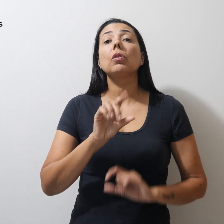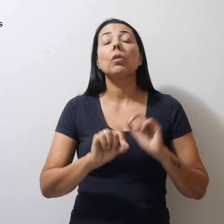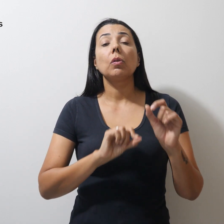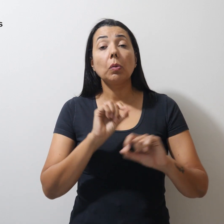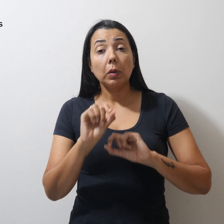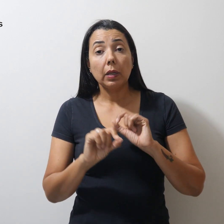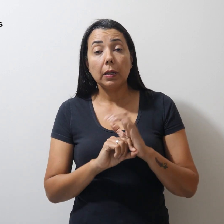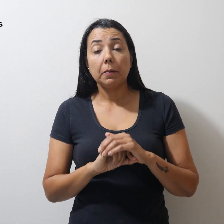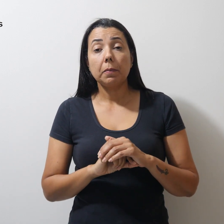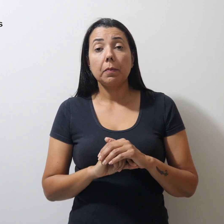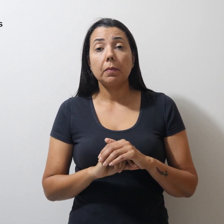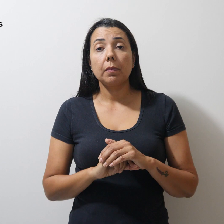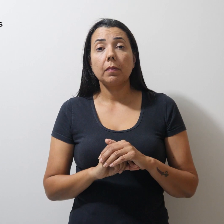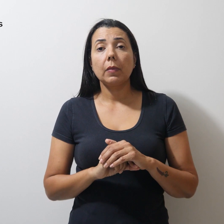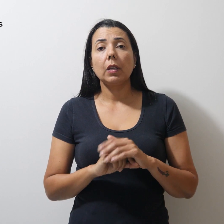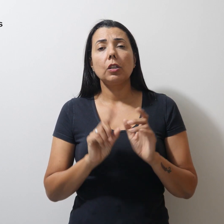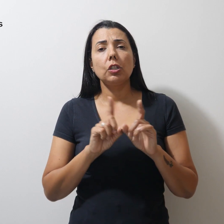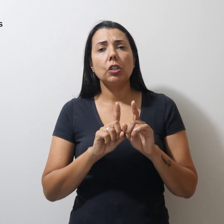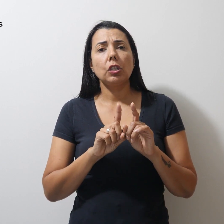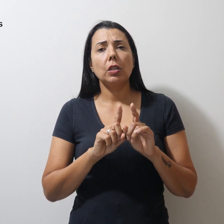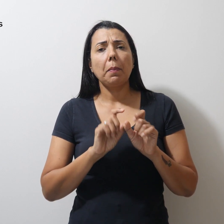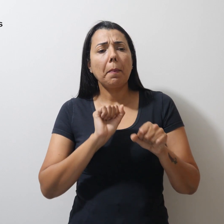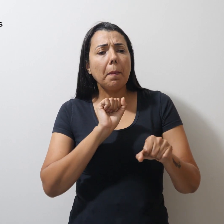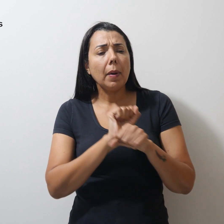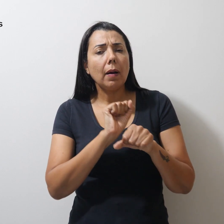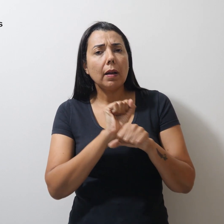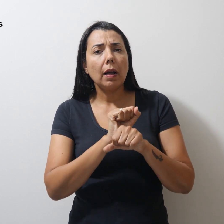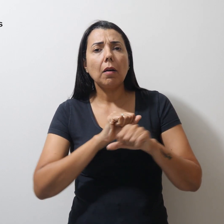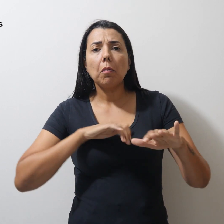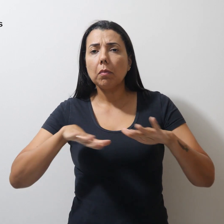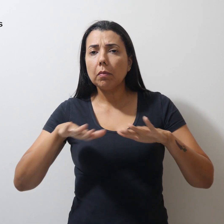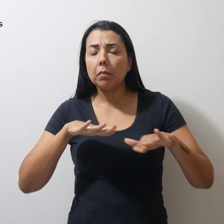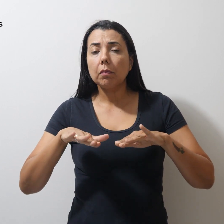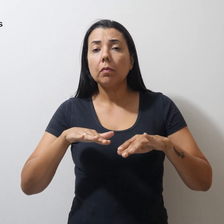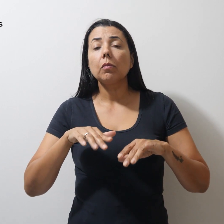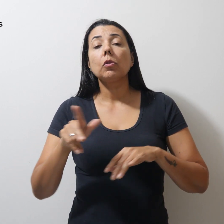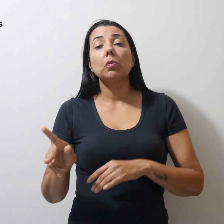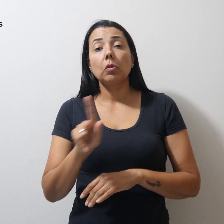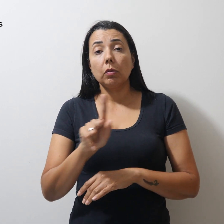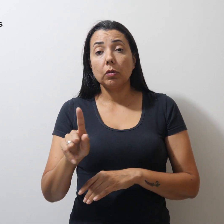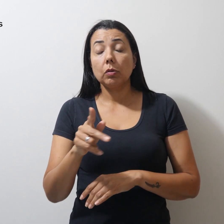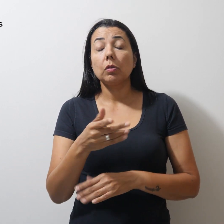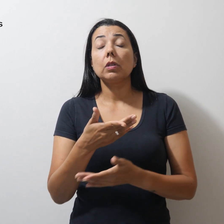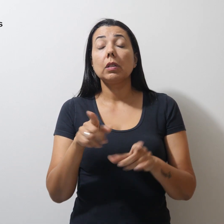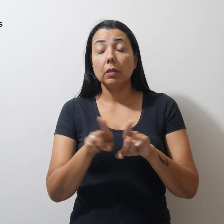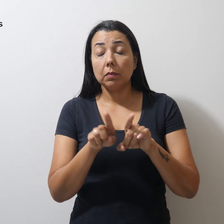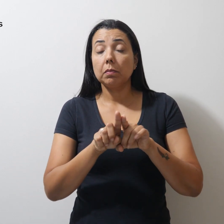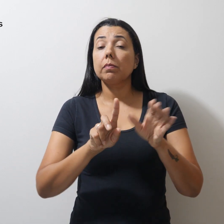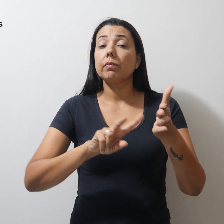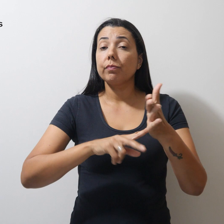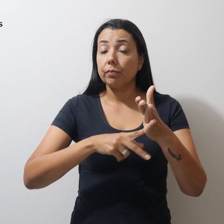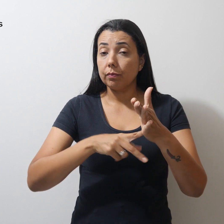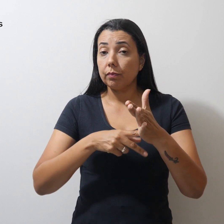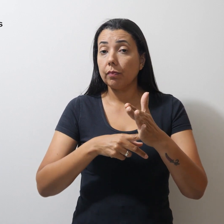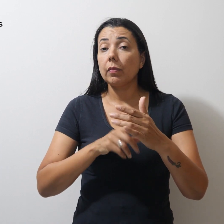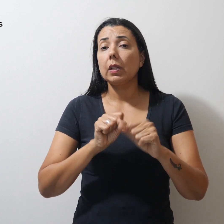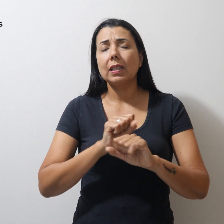de asfixiar o movimento dos professores e o seu sindicato em uma clara prática